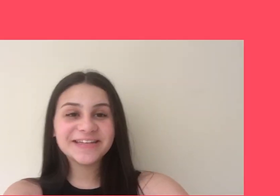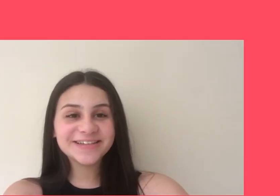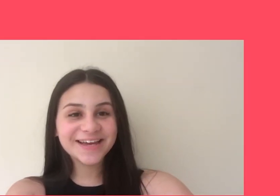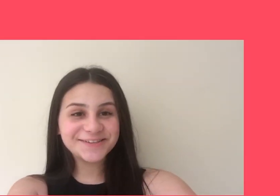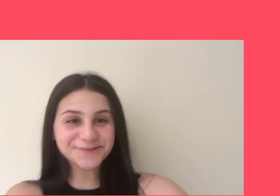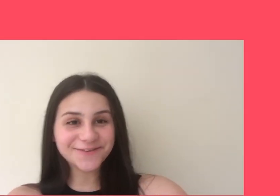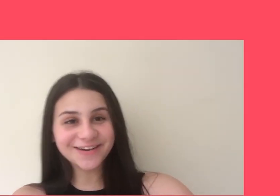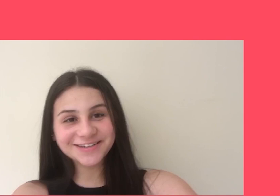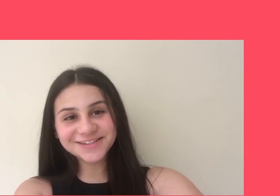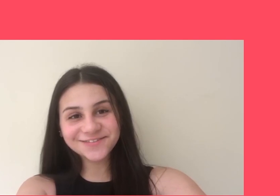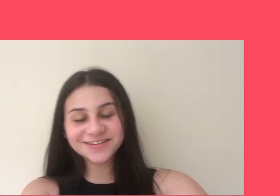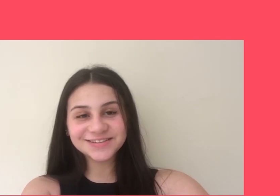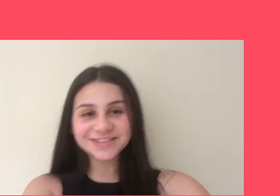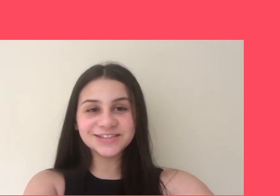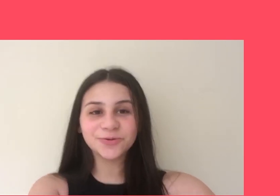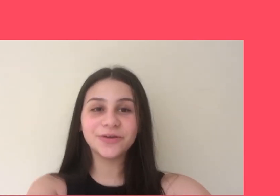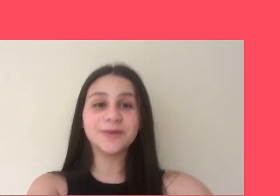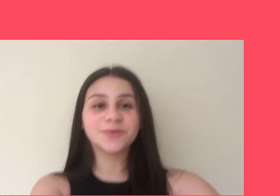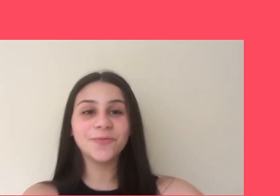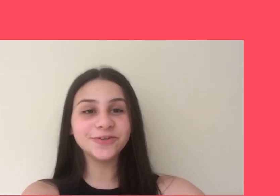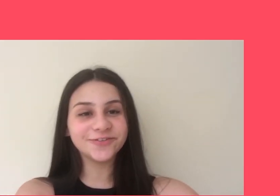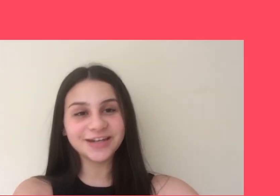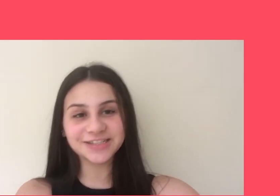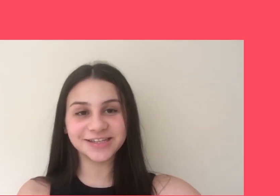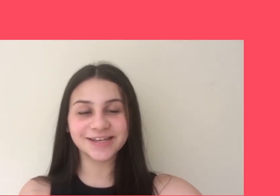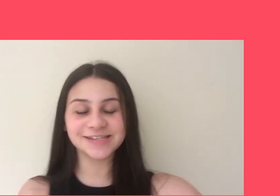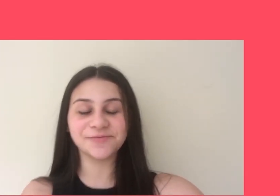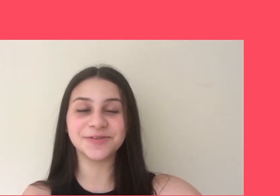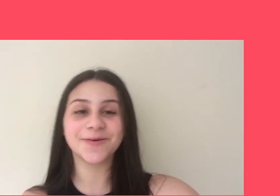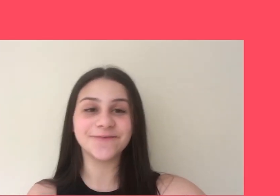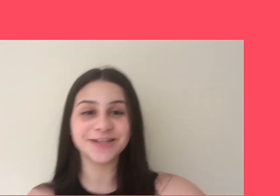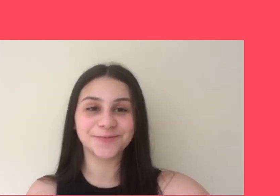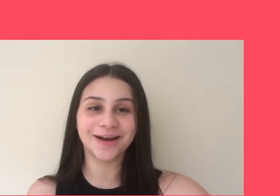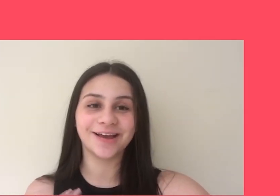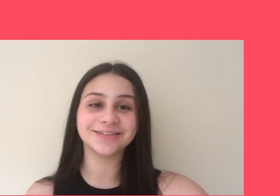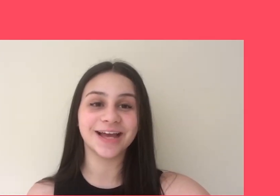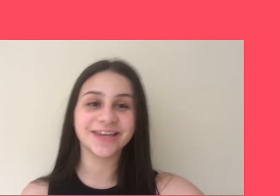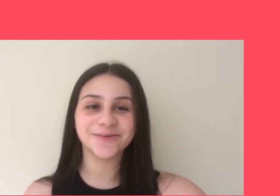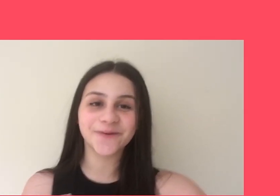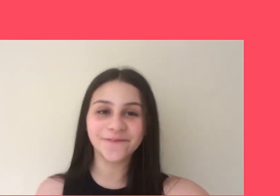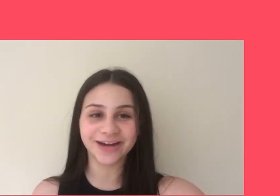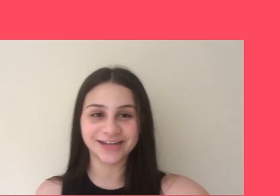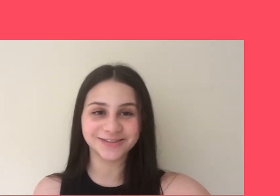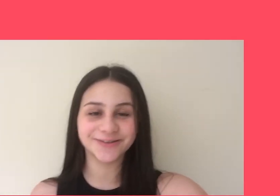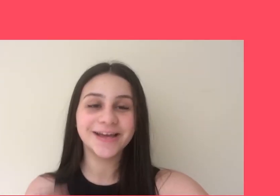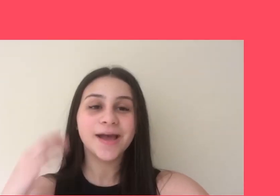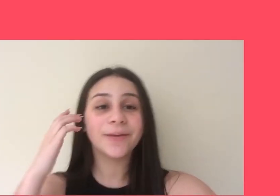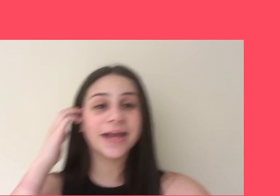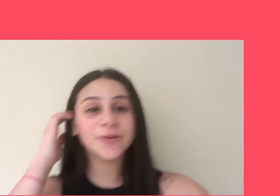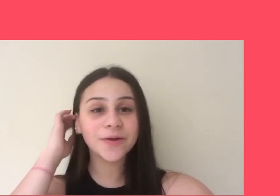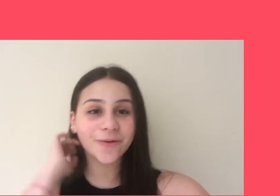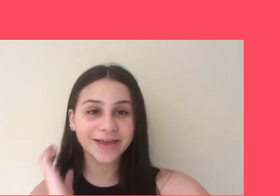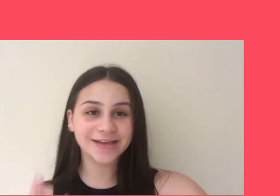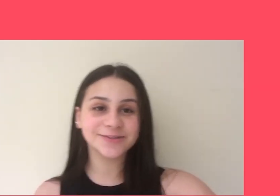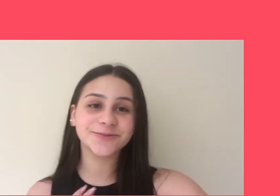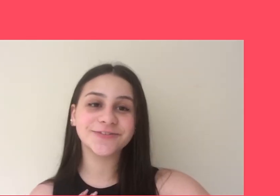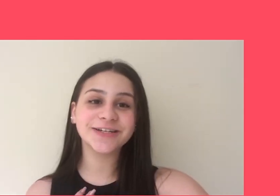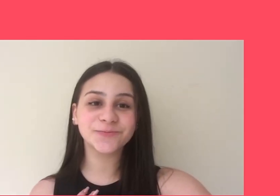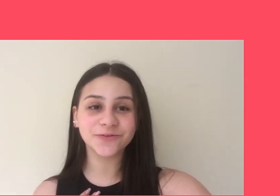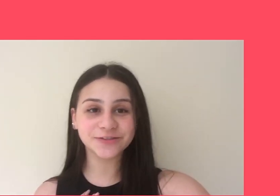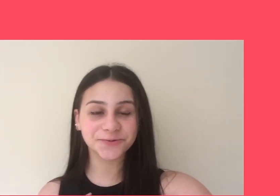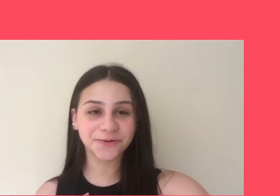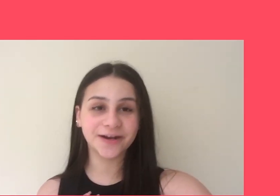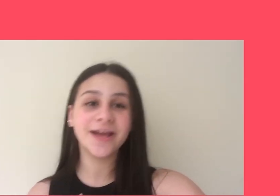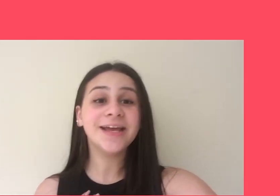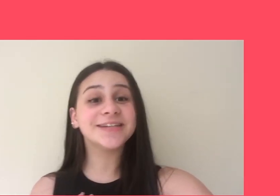Oi gente, eu sou Valentina Francisco e eu estou muito feliz de ter recebido o convite para cantar aqui no Congresso. Para quem não me conhece, eu sou